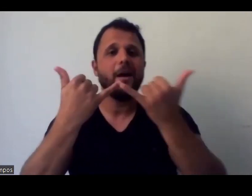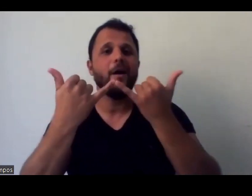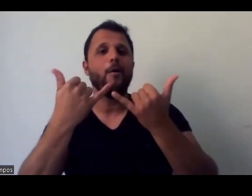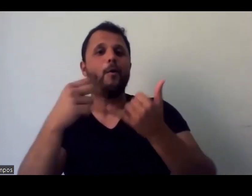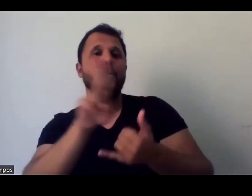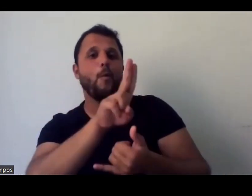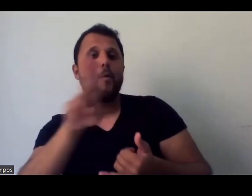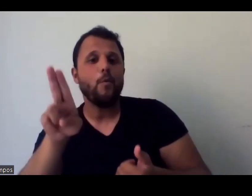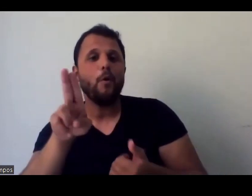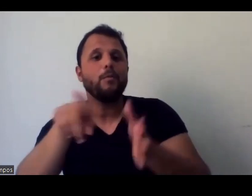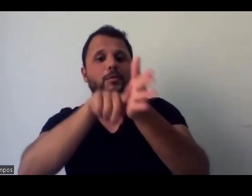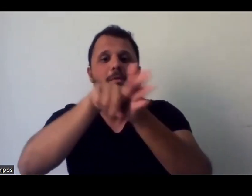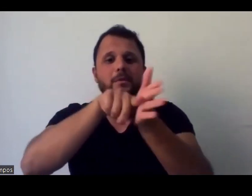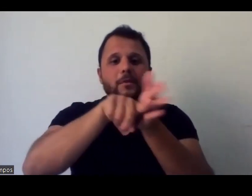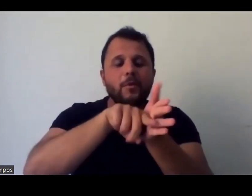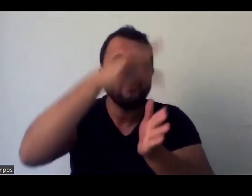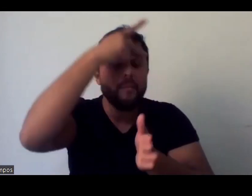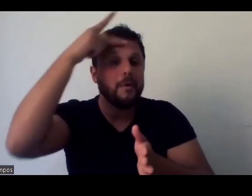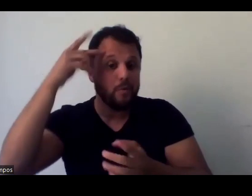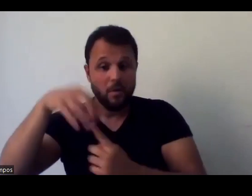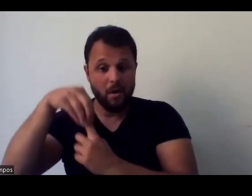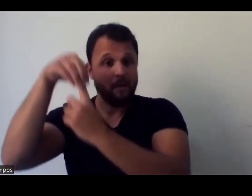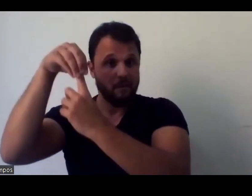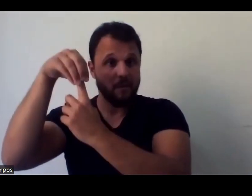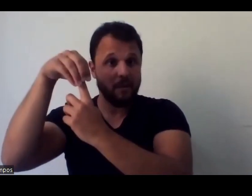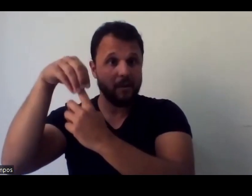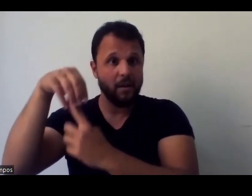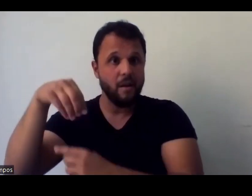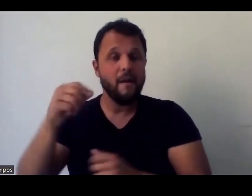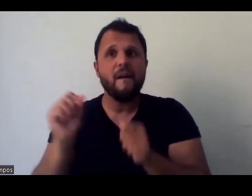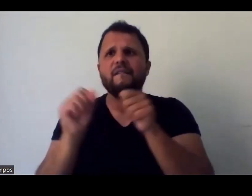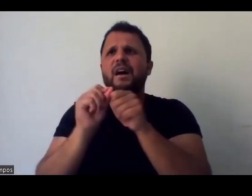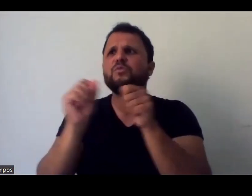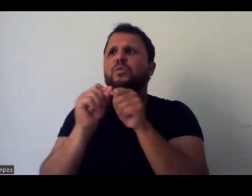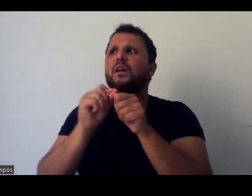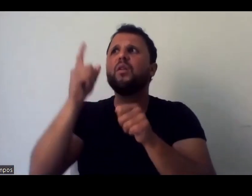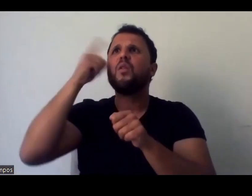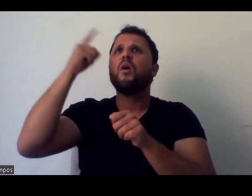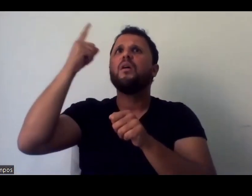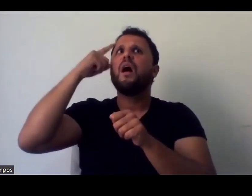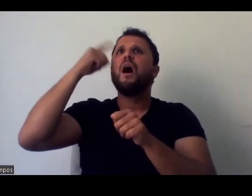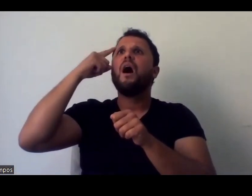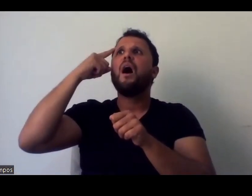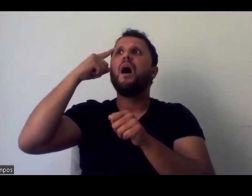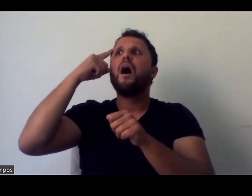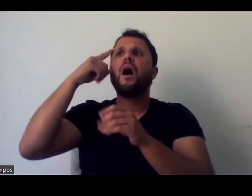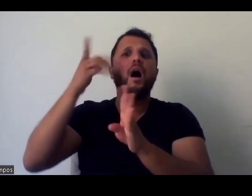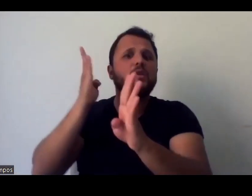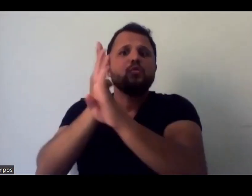algum pesquisador, pesquisadora, nos leva, né, para outro lugar de pesquisa, e isso é muito importante.